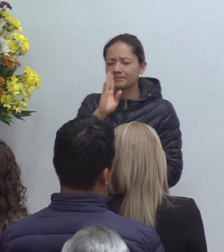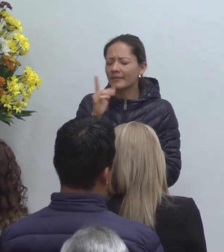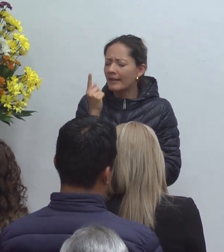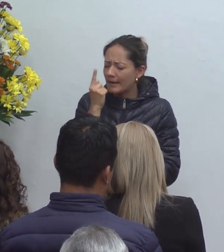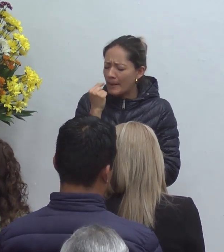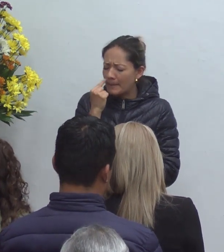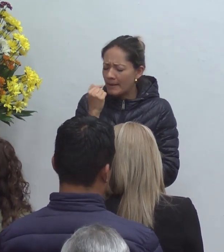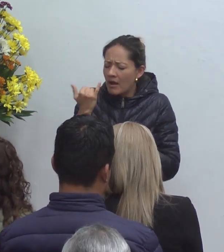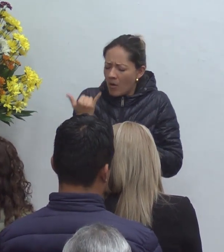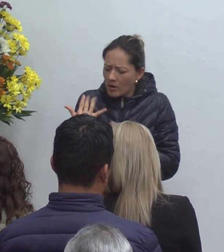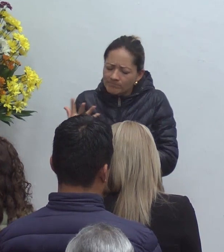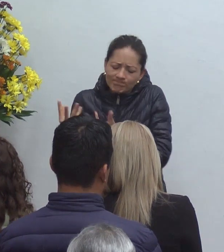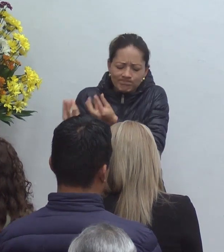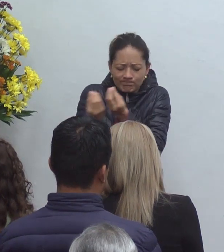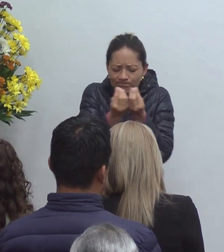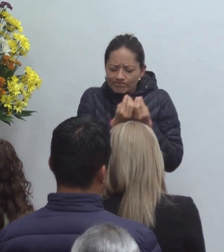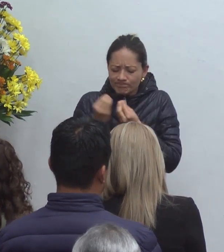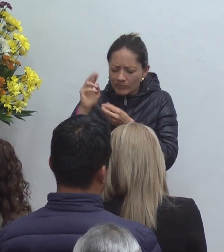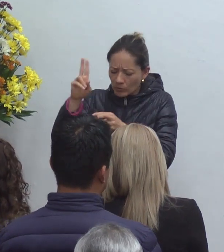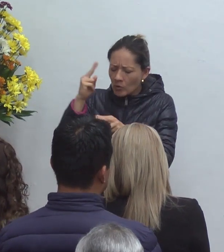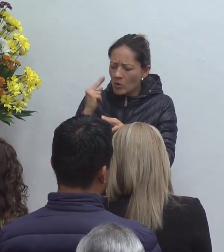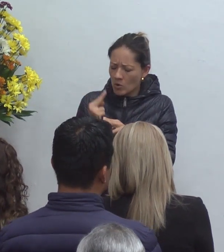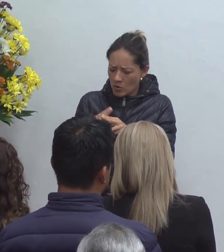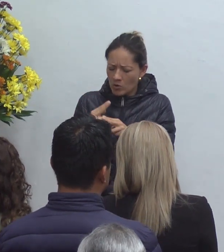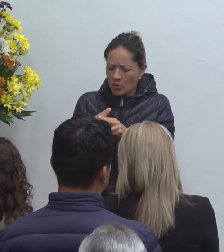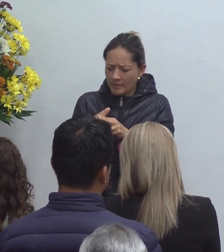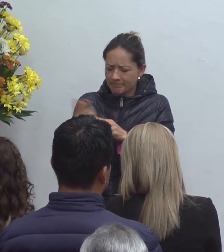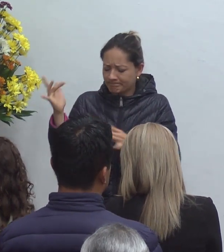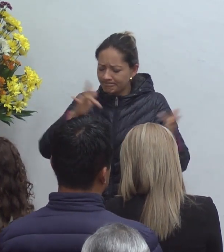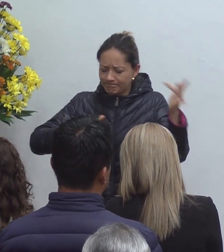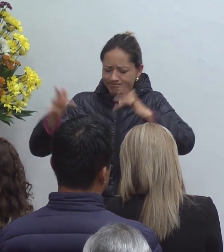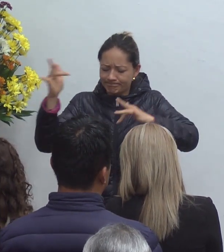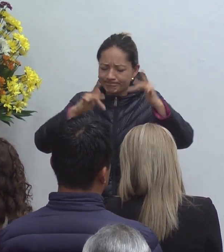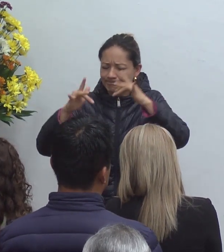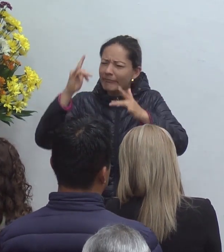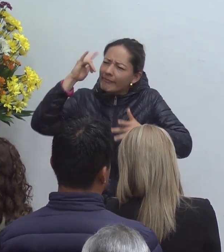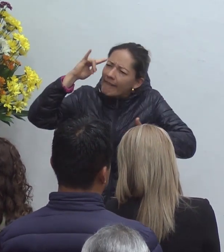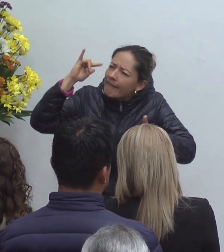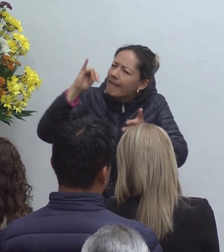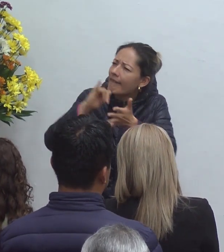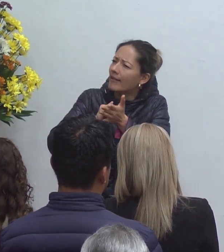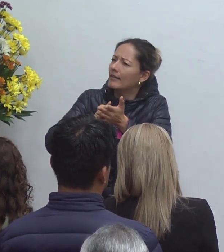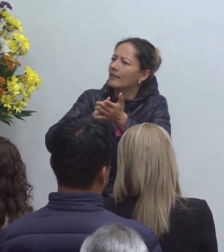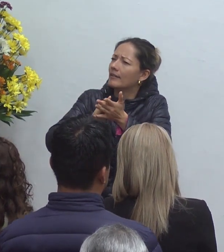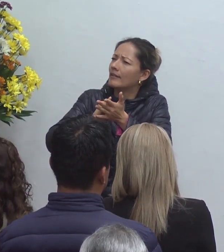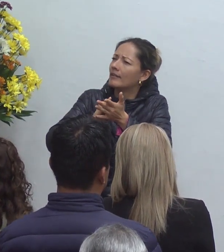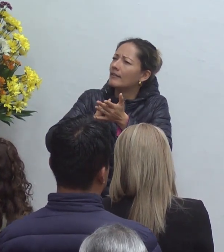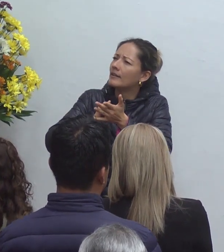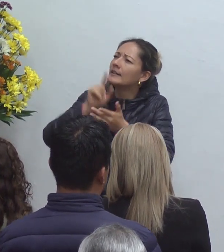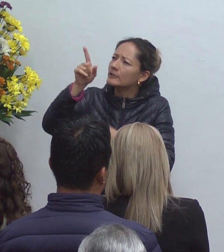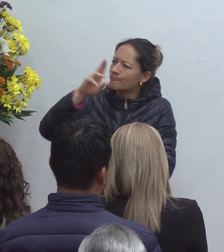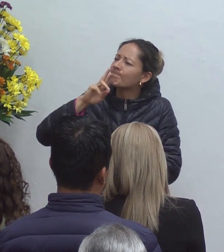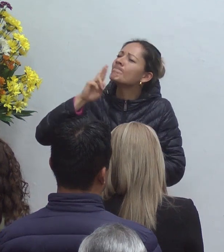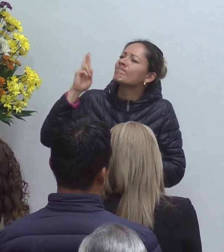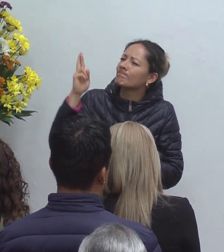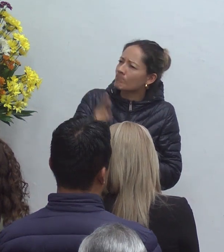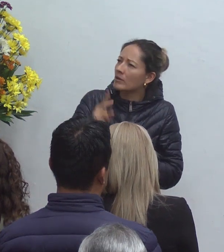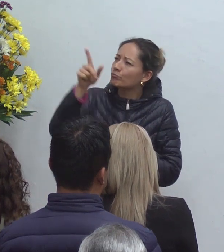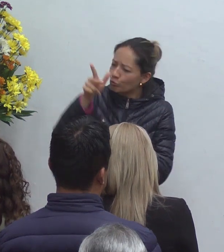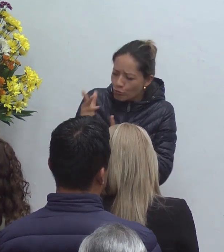reunidos y hemos venido que creemos que en ti está la respuesta tú eres el camino la